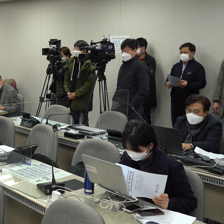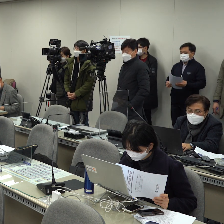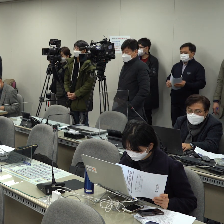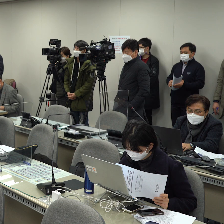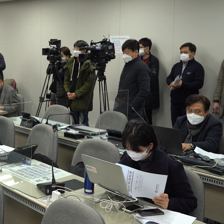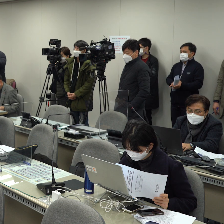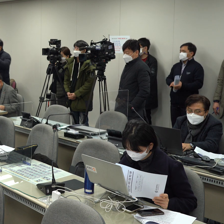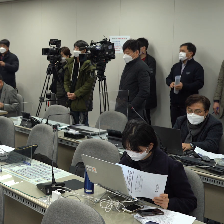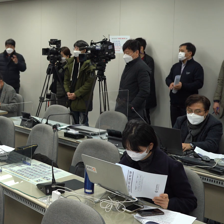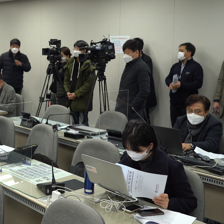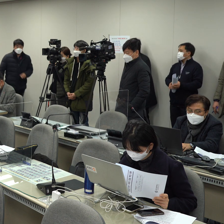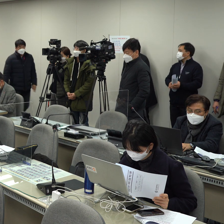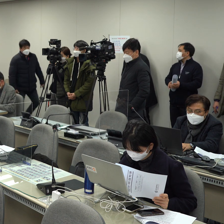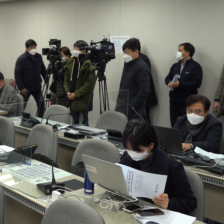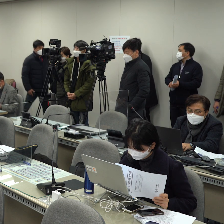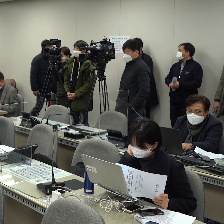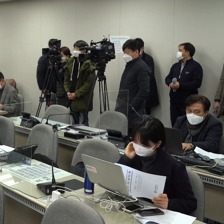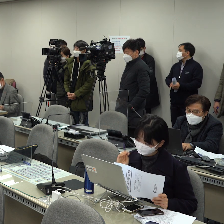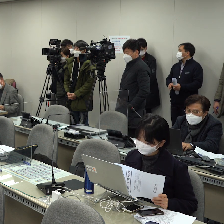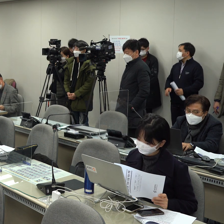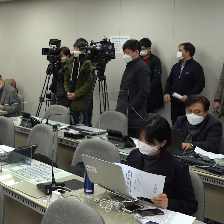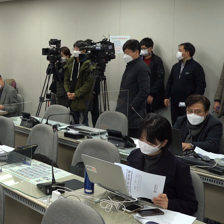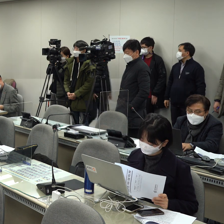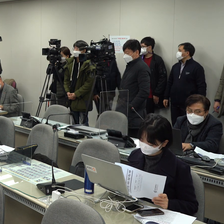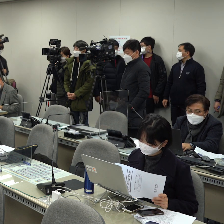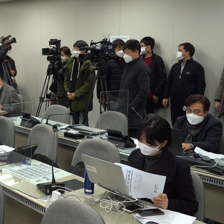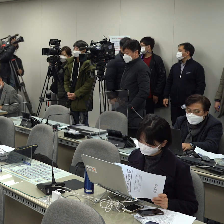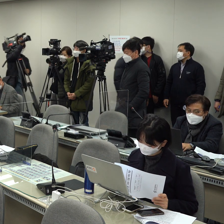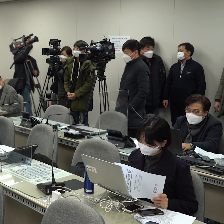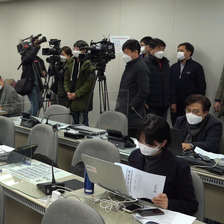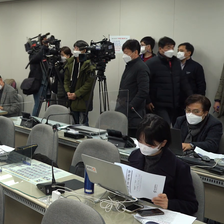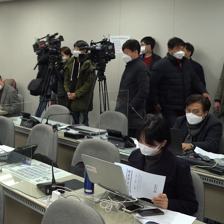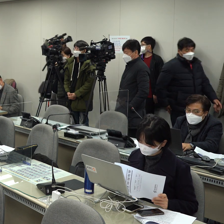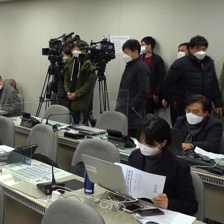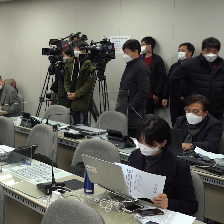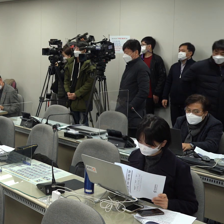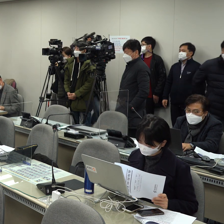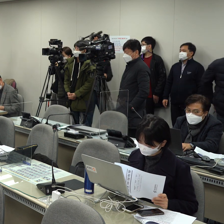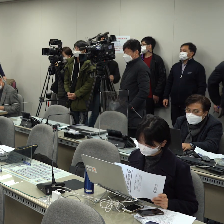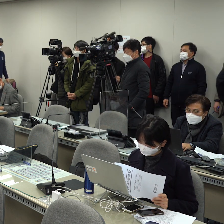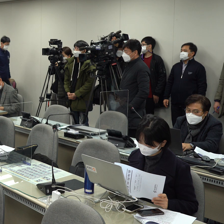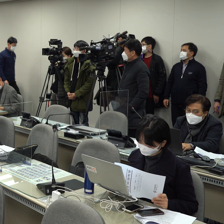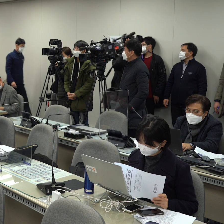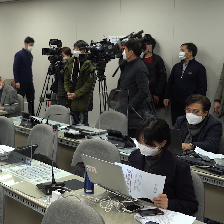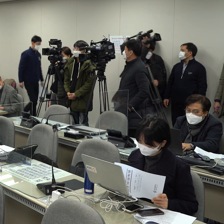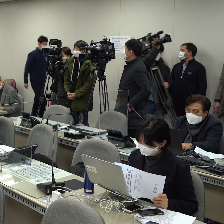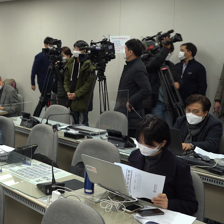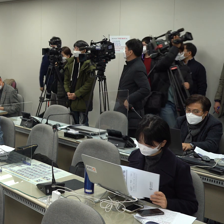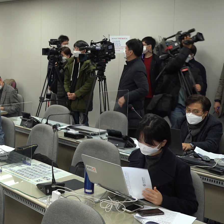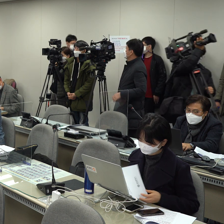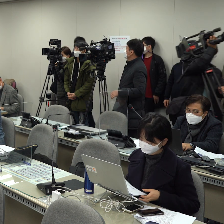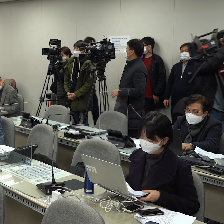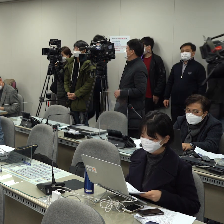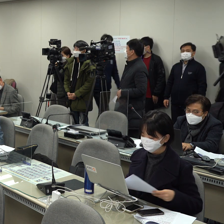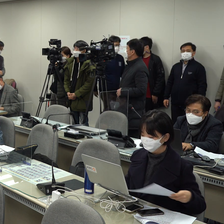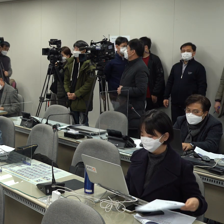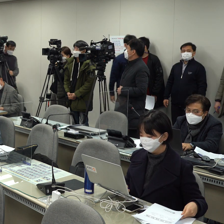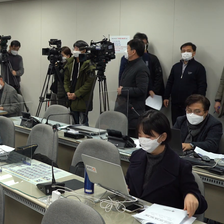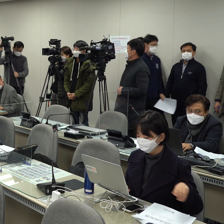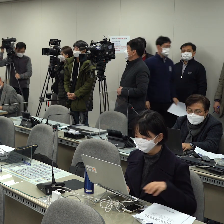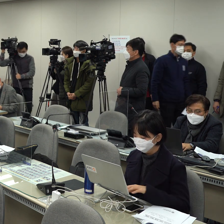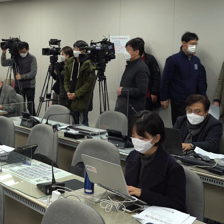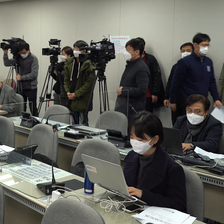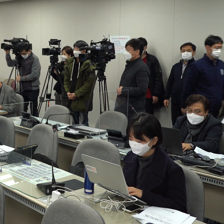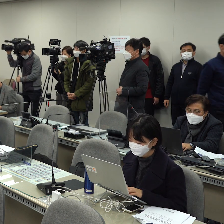여야 허비나 이런 게 어려운 점 없었는지 궁금하고 그 다음에 도시철도 무임 승차 비용이 지금